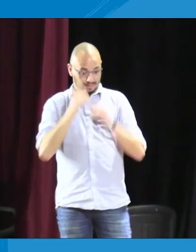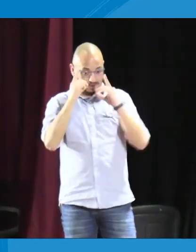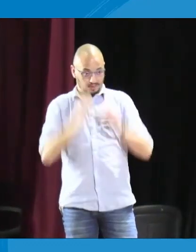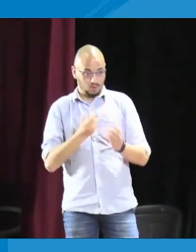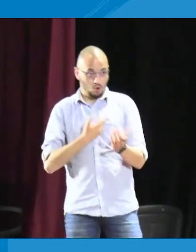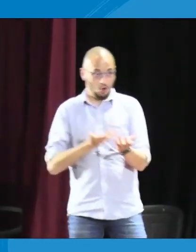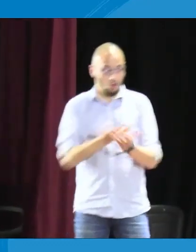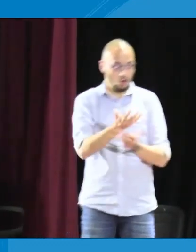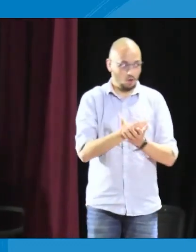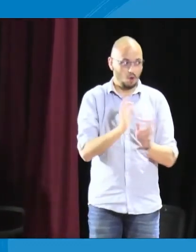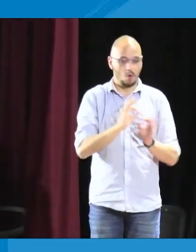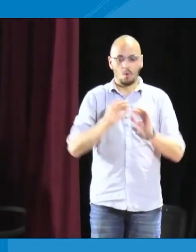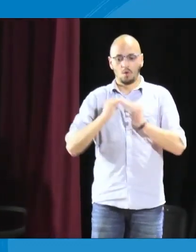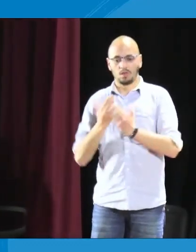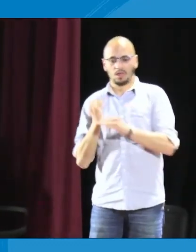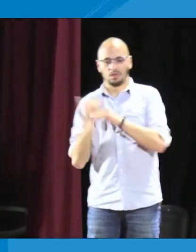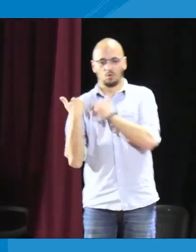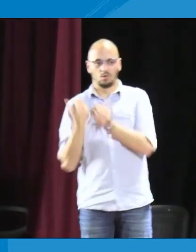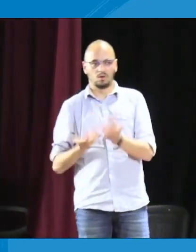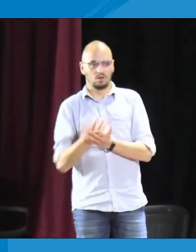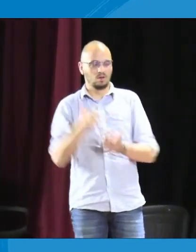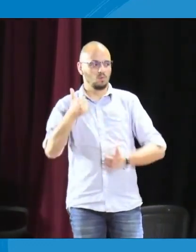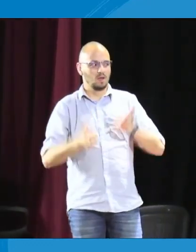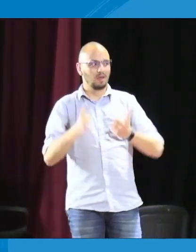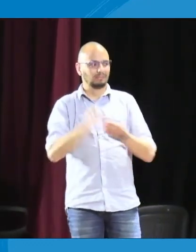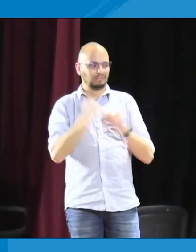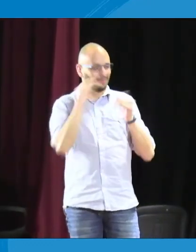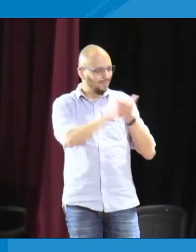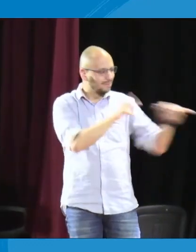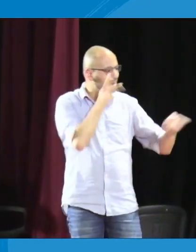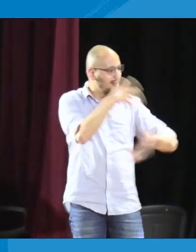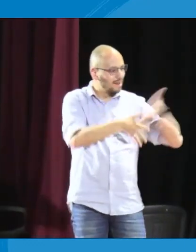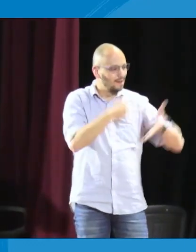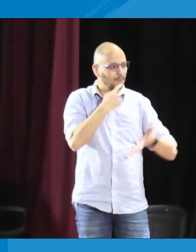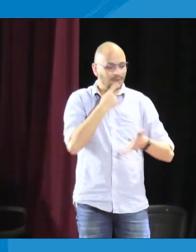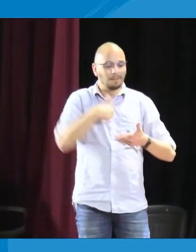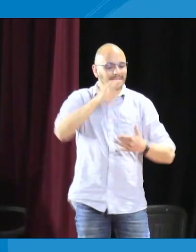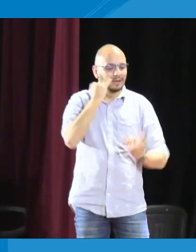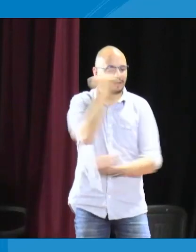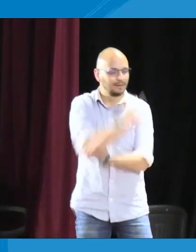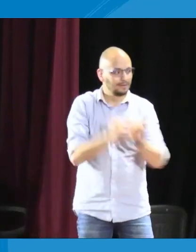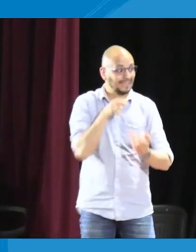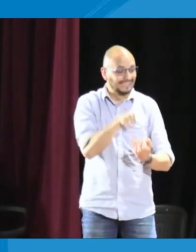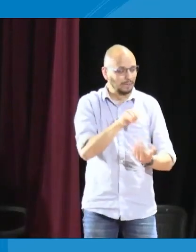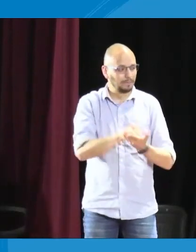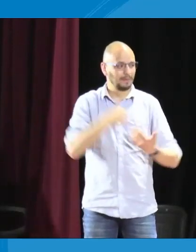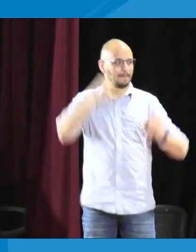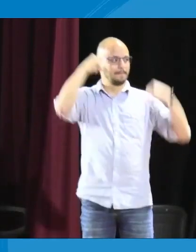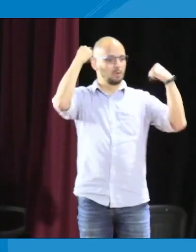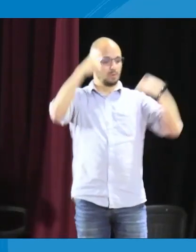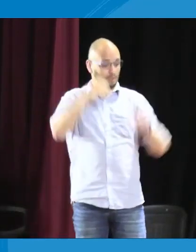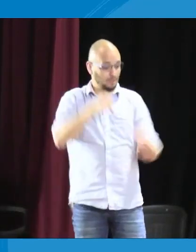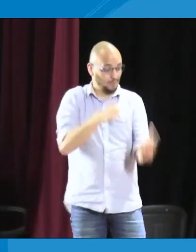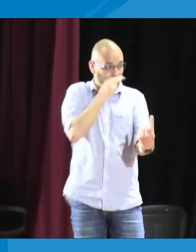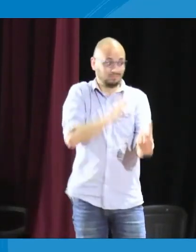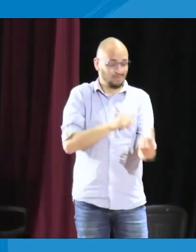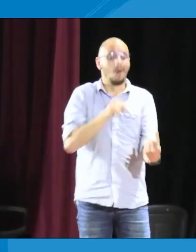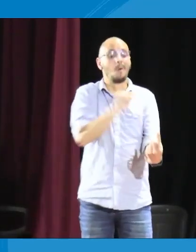mandato diferente a lo que pasa en el colegio. ¿Yo qué debo hacer? ¿Debo hacer alguna recomendación a los padres? Porque ustedes nos hablaban de la